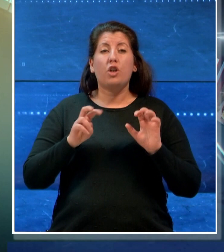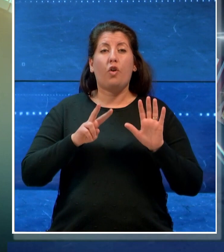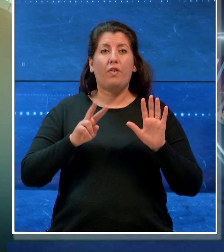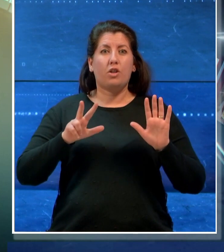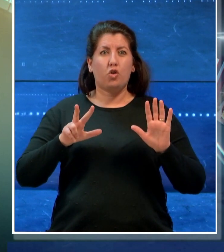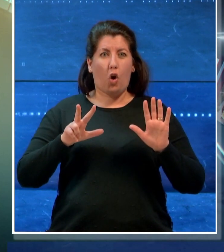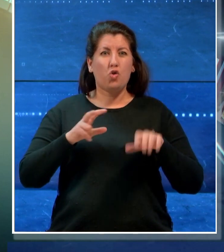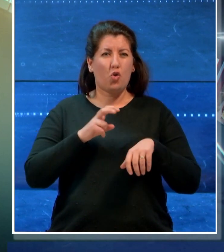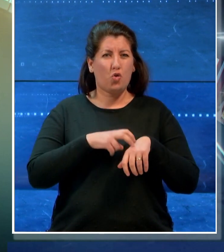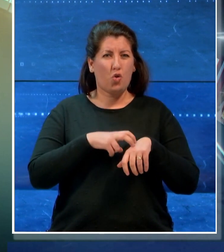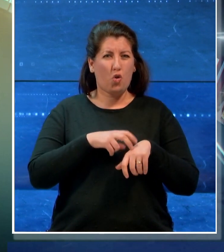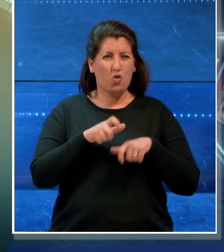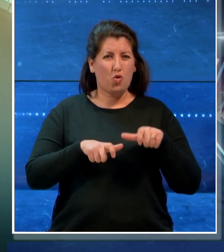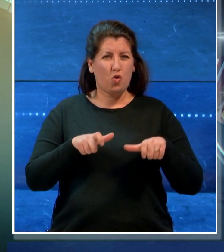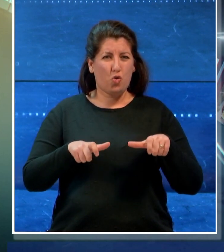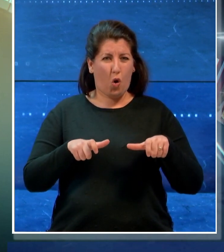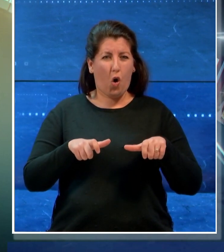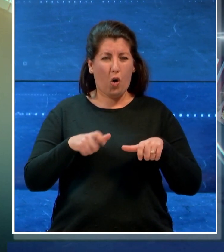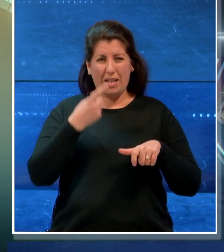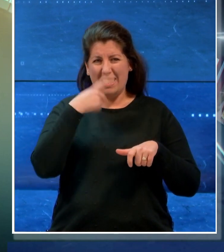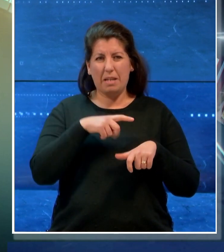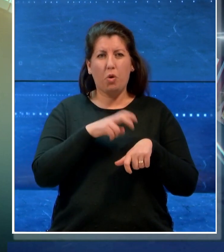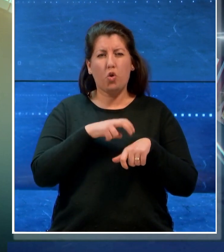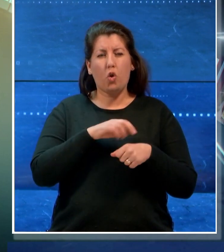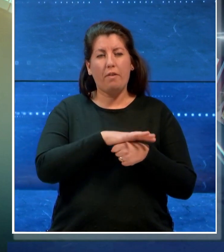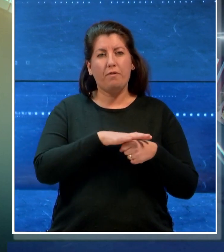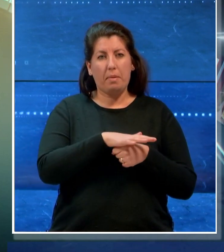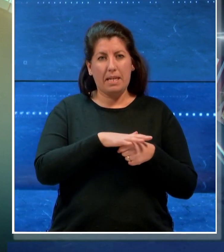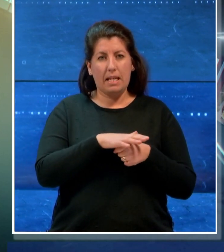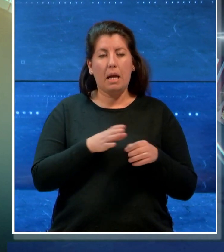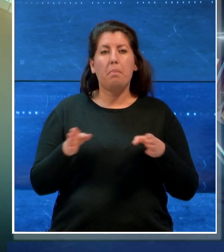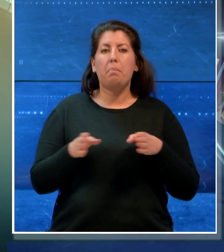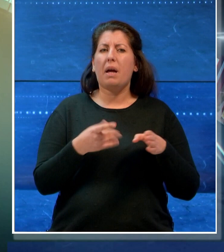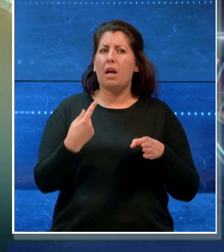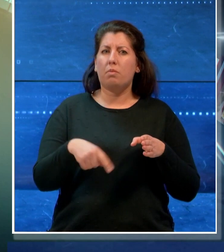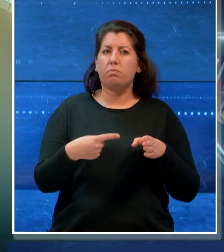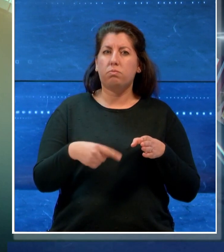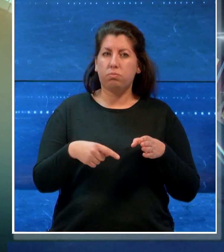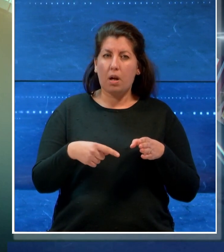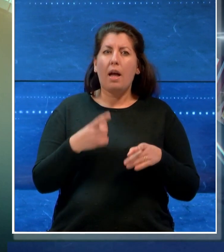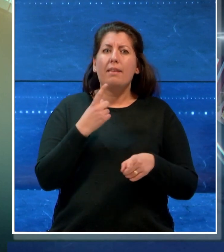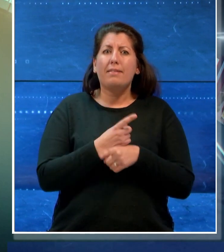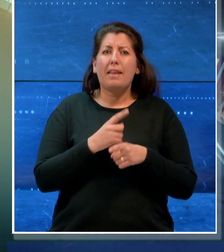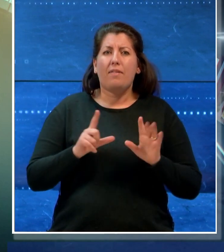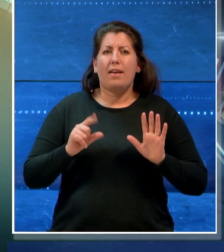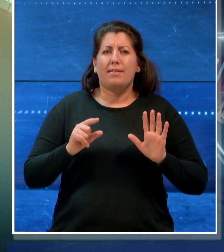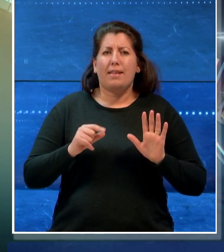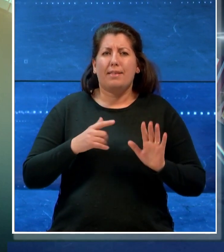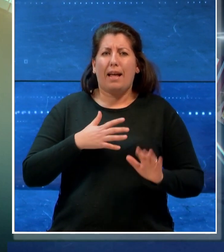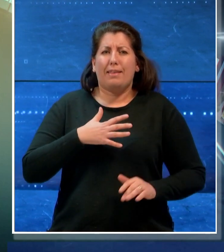i medici di famiglia che in questo periodo compiranno 70 anni